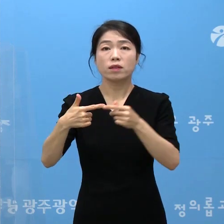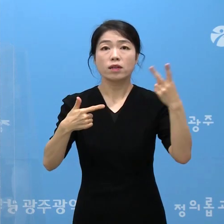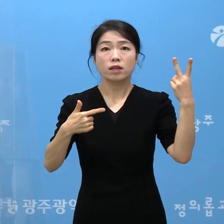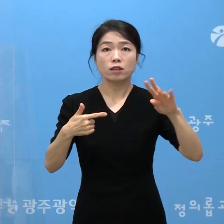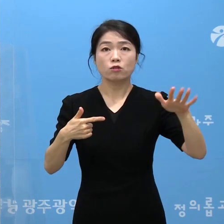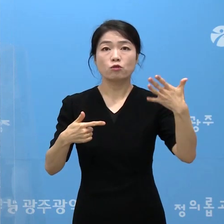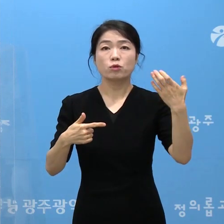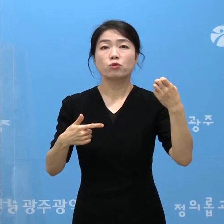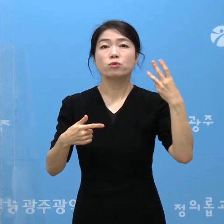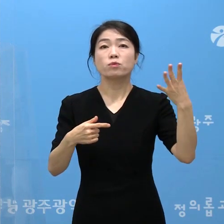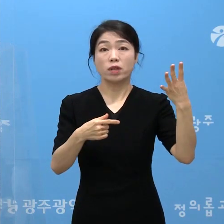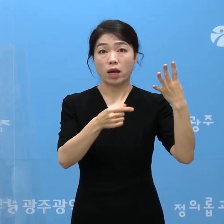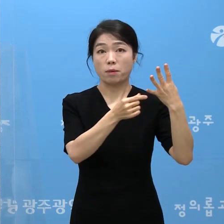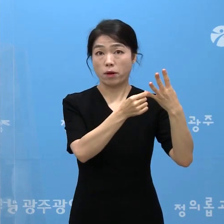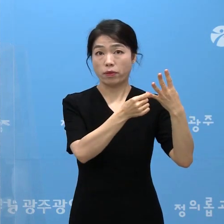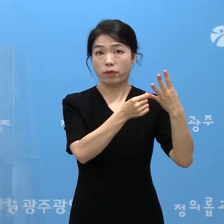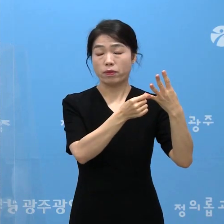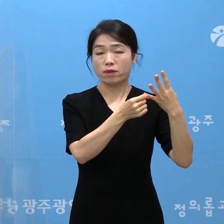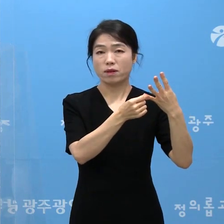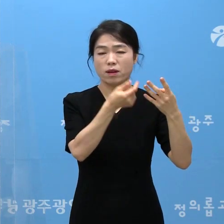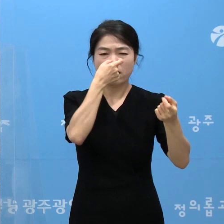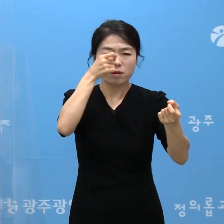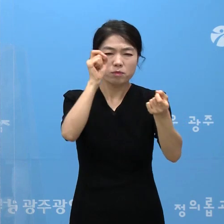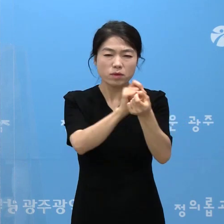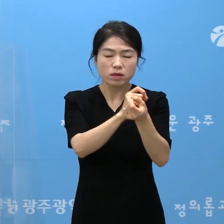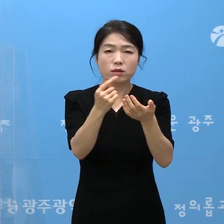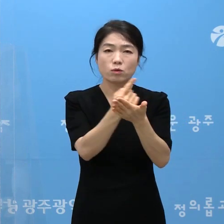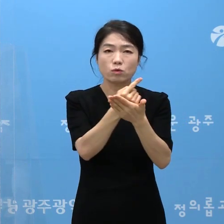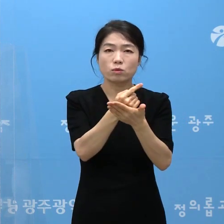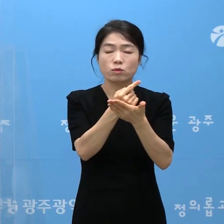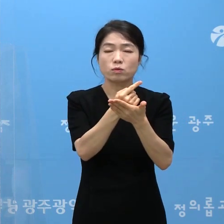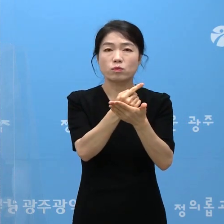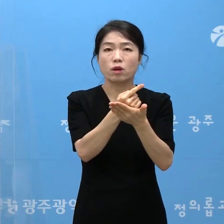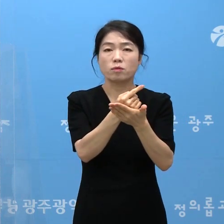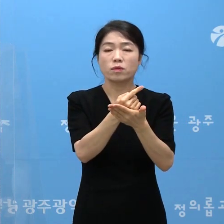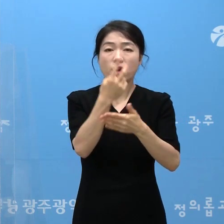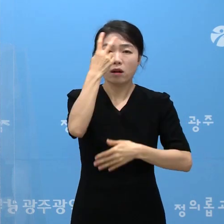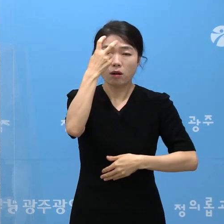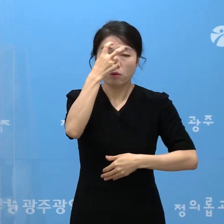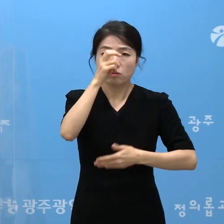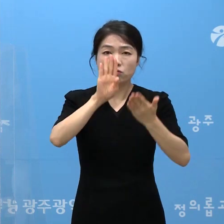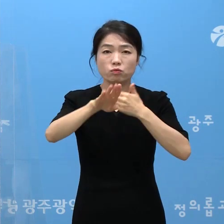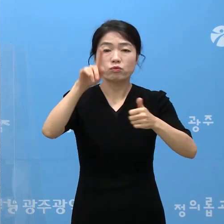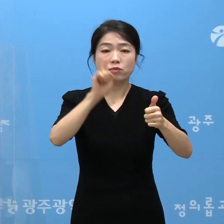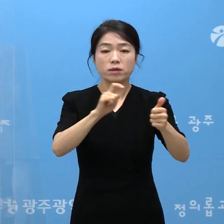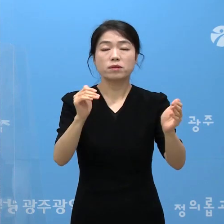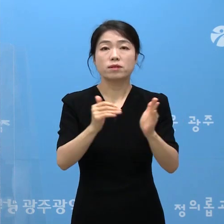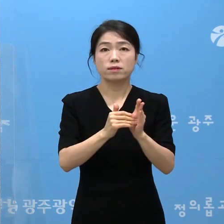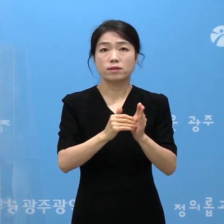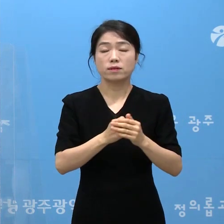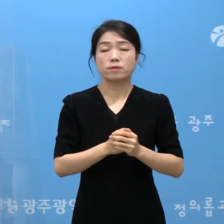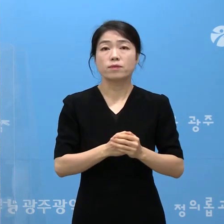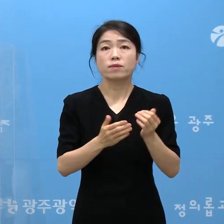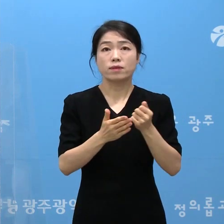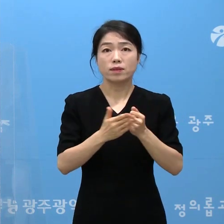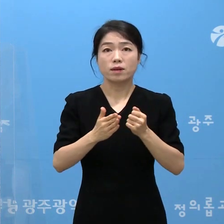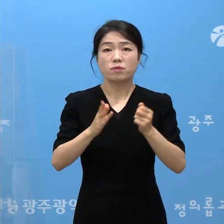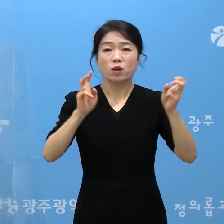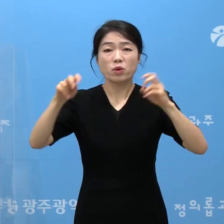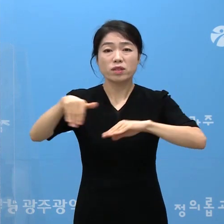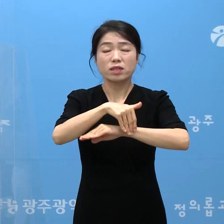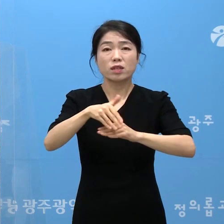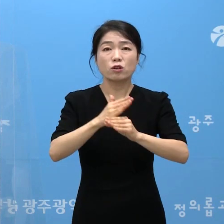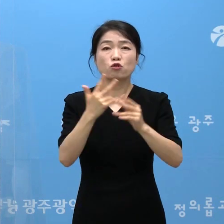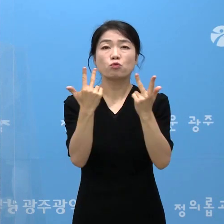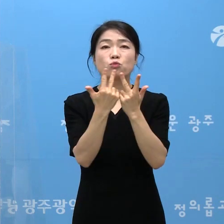,994번 환자의 밀접 접촉자로 분류되어 검사 후 확진되셨습니다. 이에 재직 중인